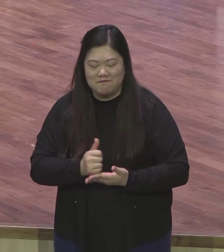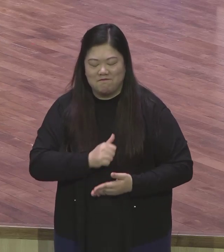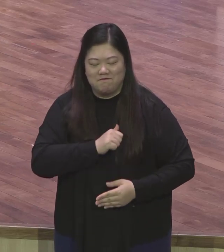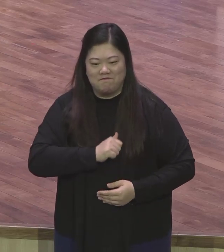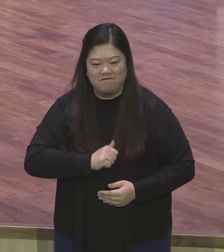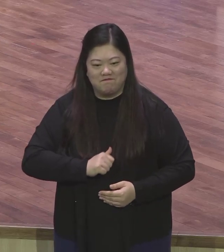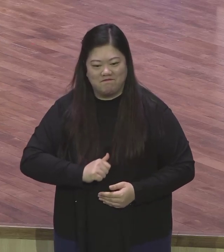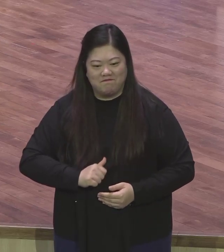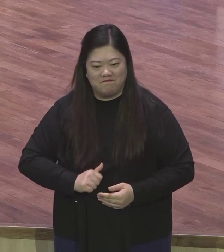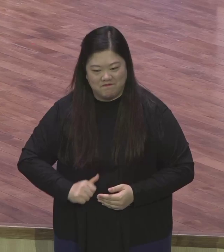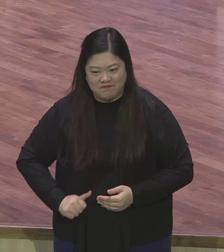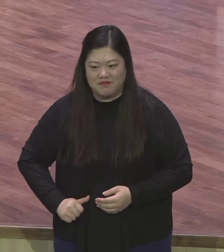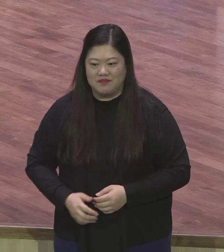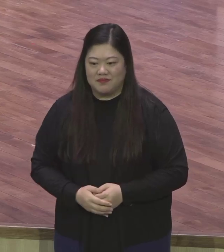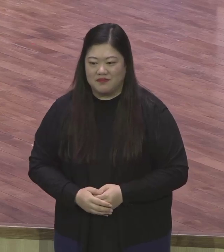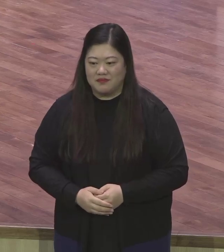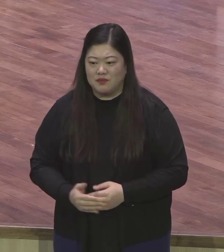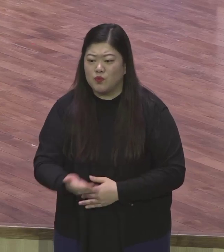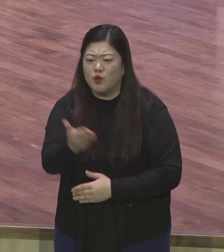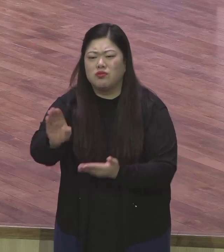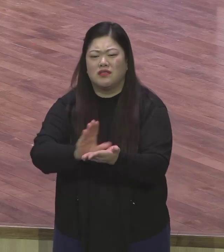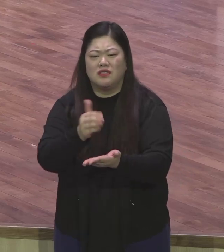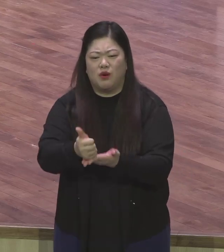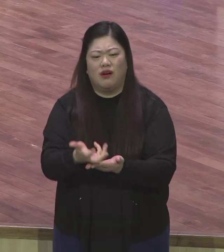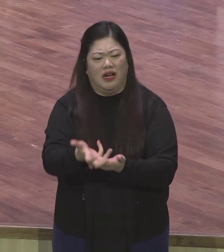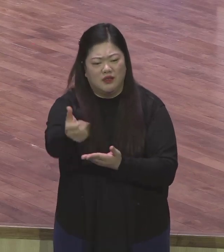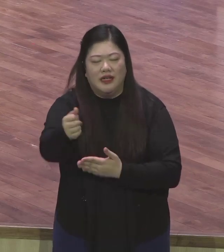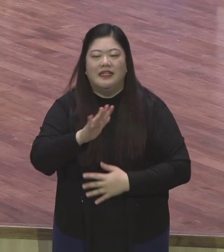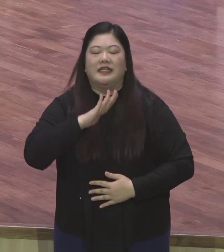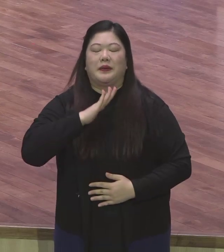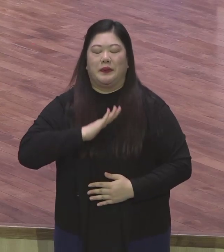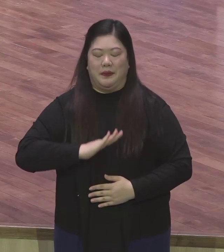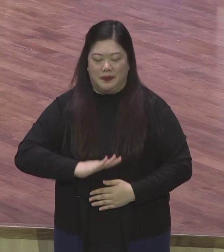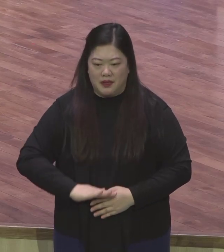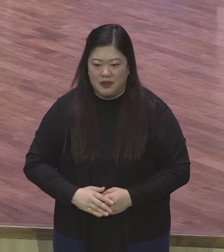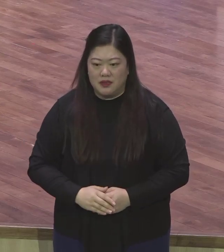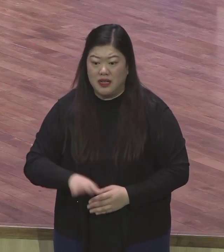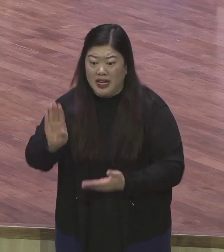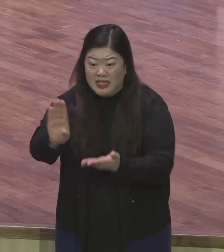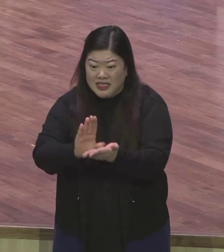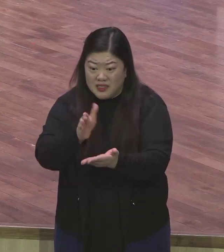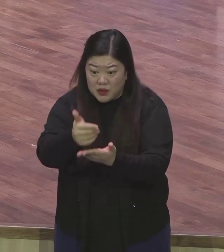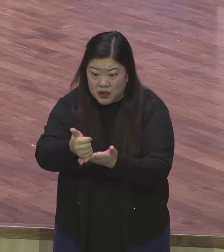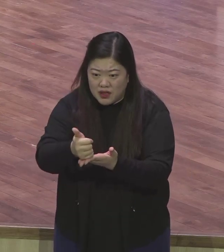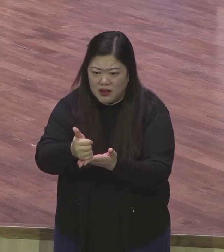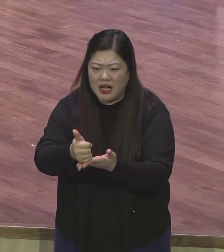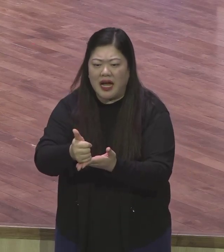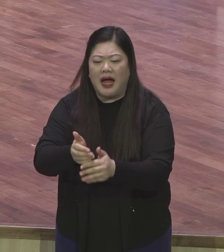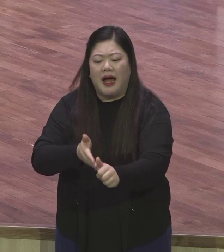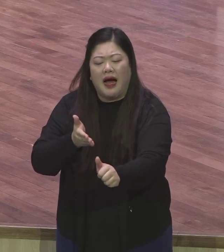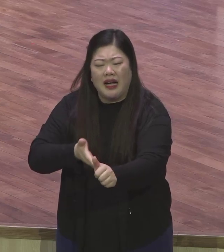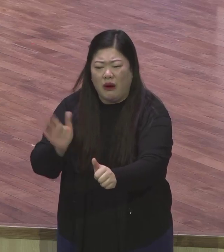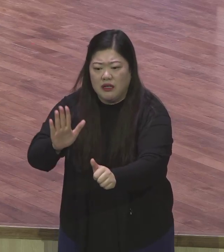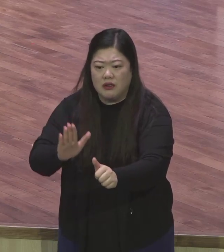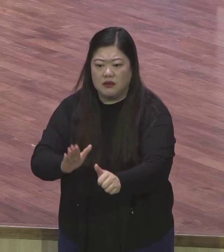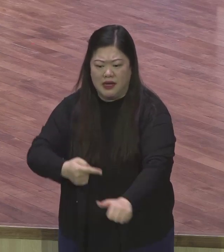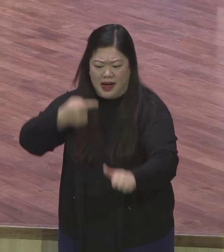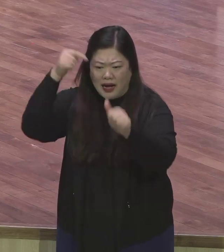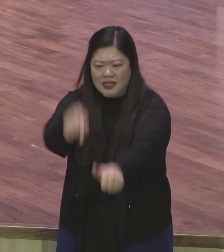강조하고 있어요 품으되고 안 품으되고 있는 게 아니에요 강조해요 꼭 품으라 예수님과 같은 마음만